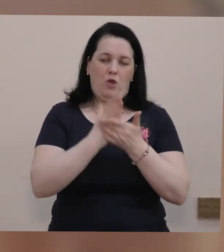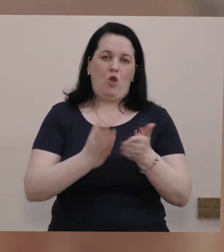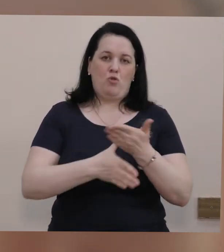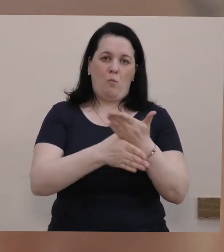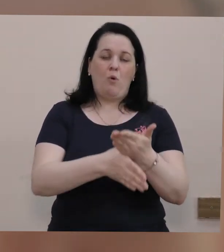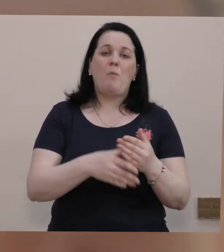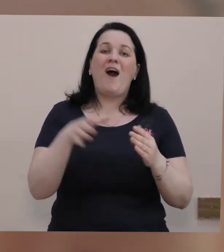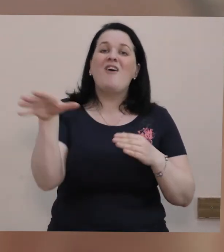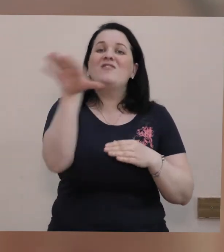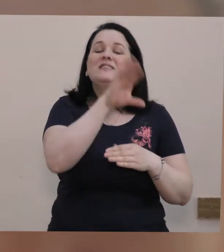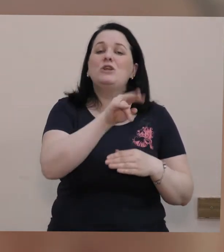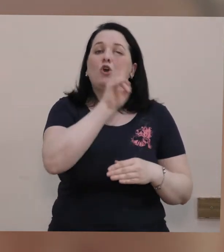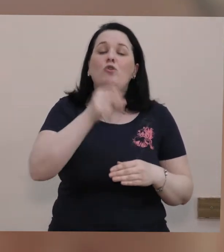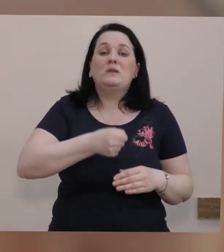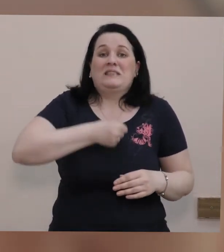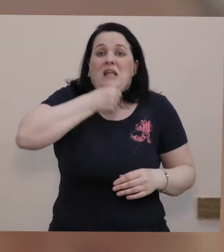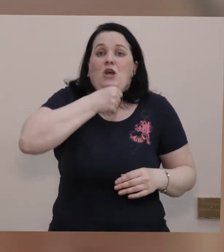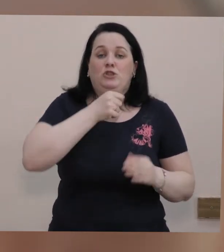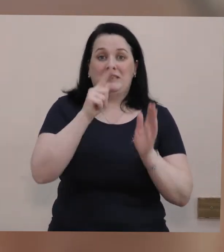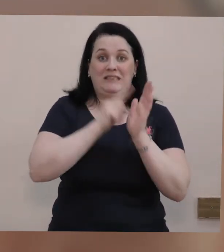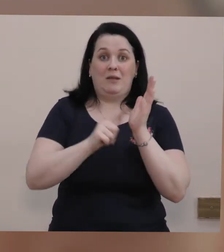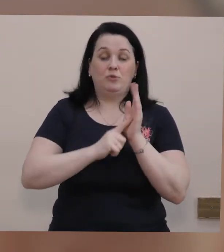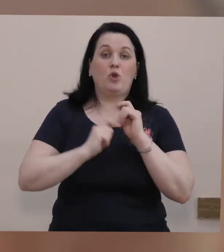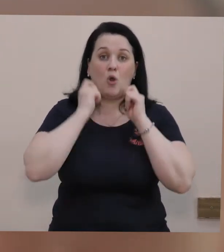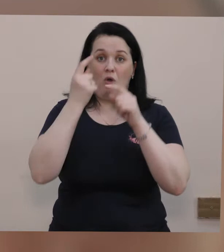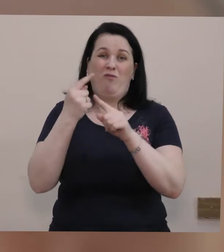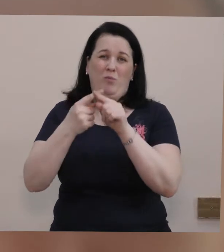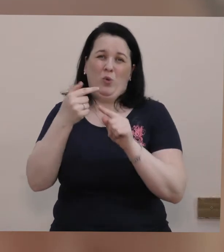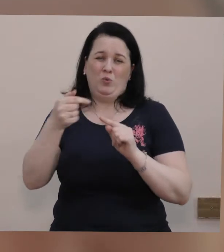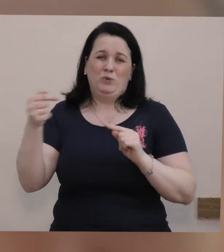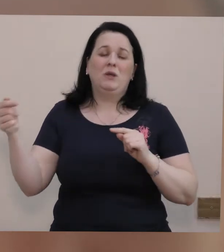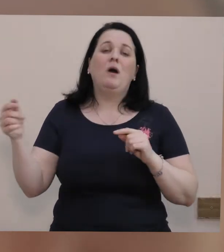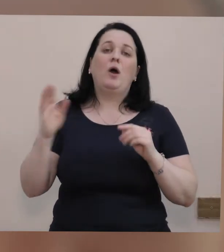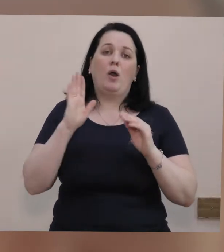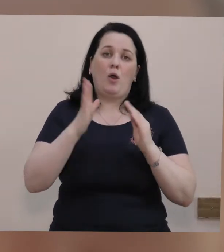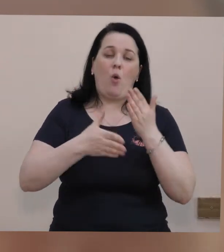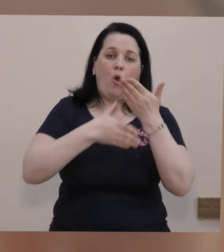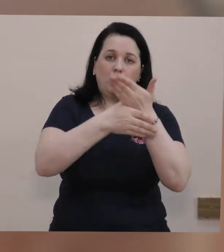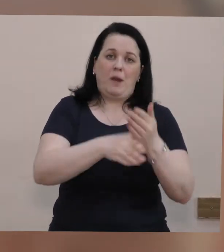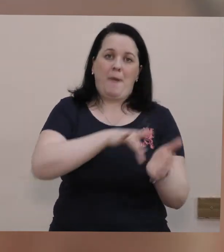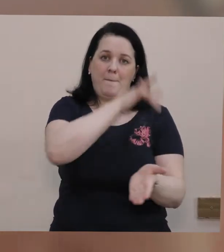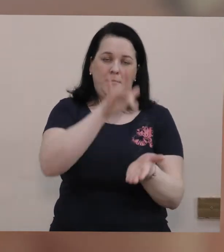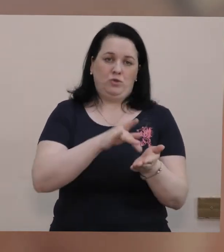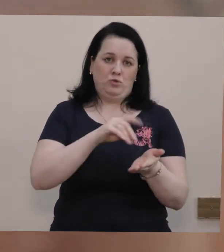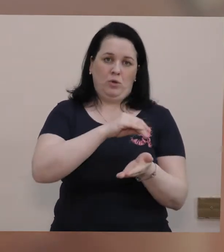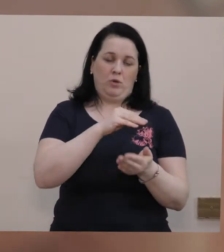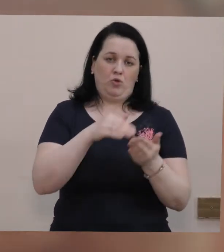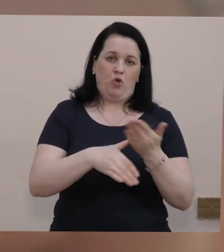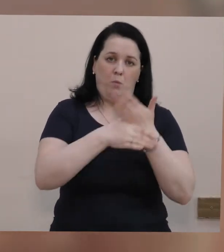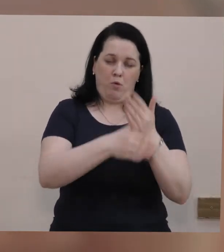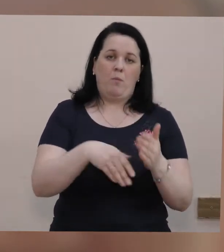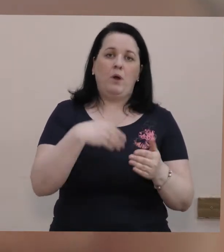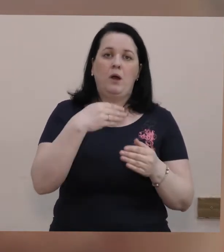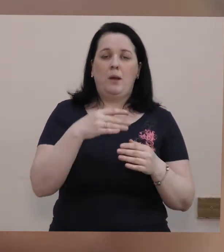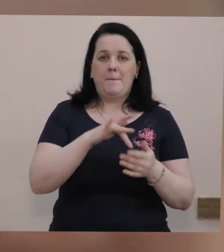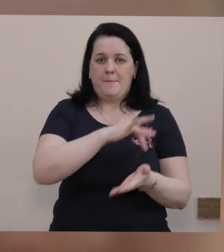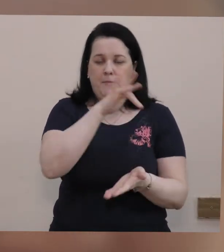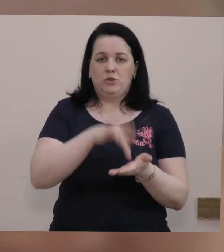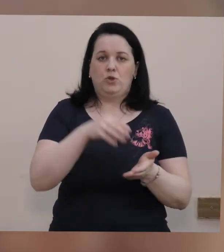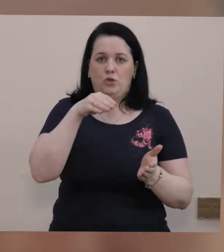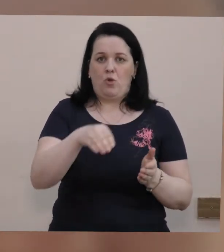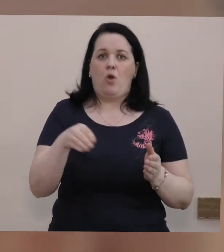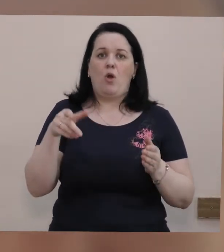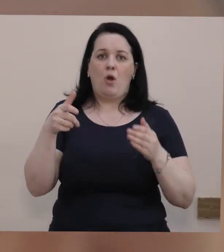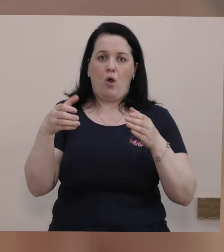Тобто всі, хто старше 70 років плюс, отримують від міста допомогу, тобто це стосується міської територіальної